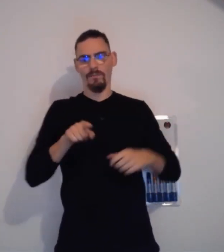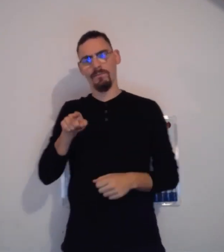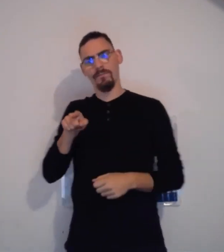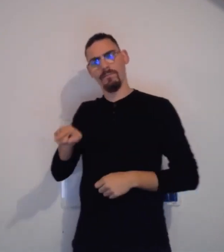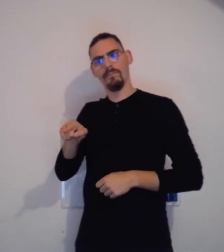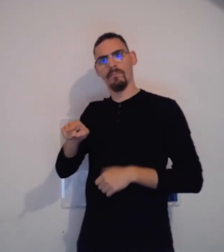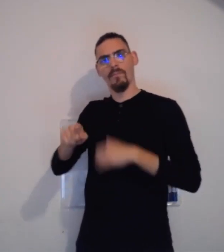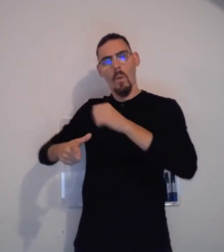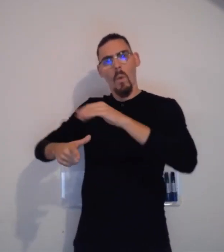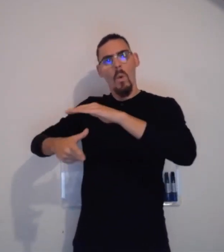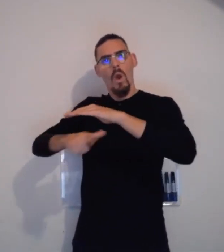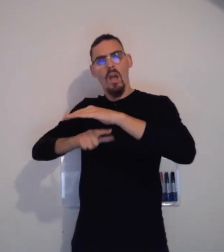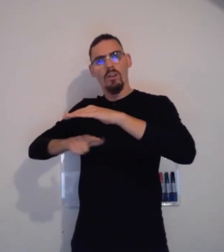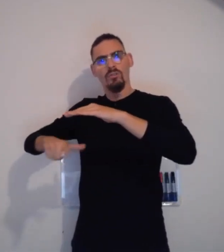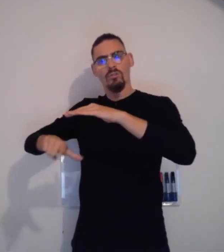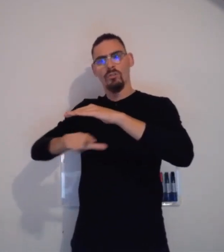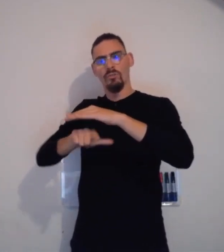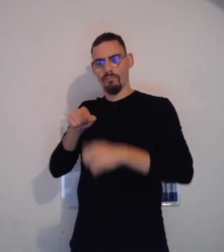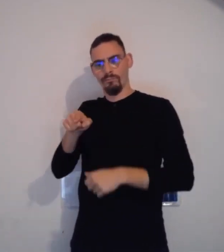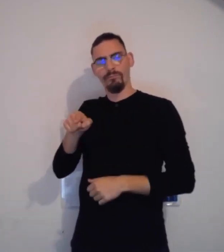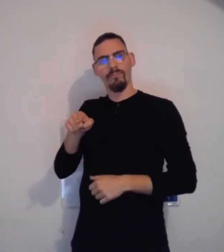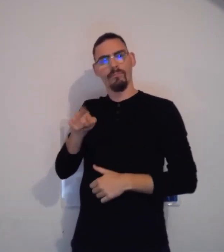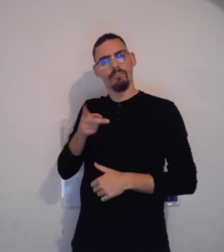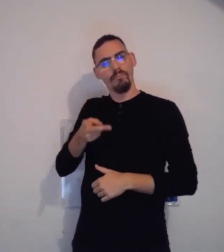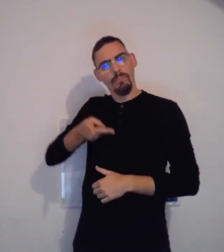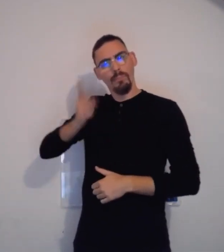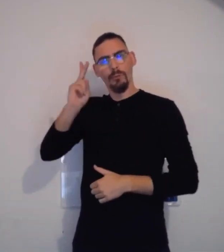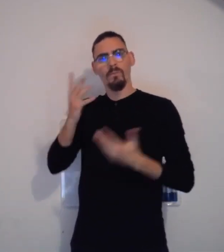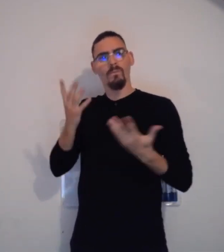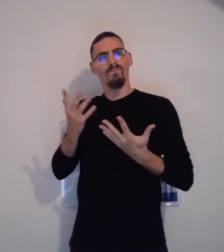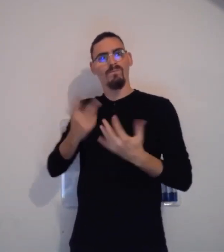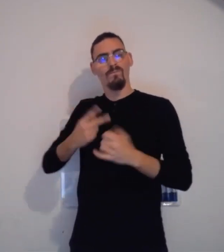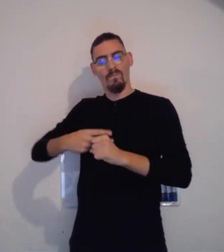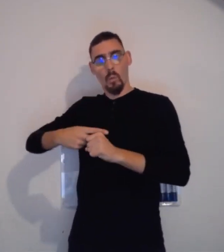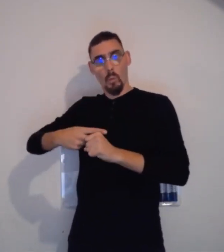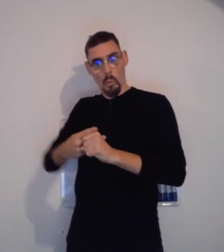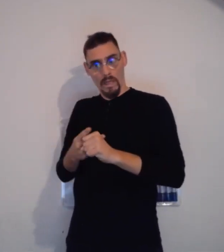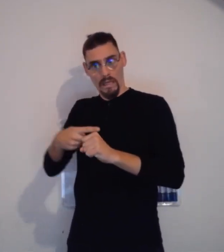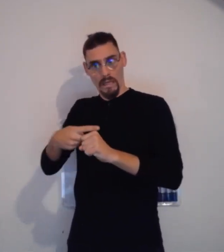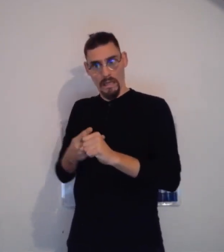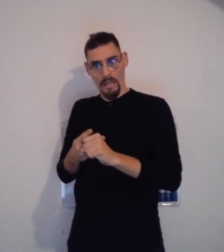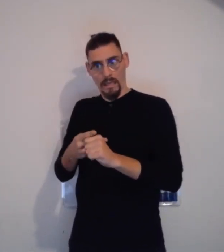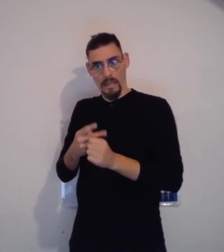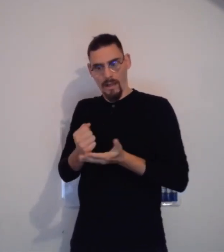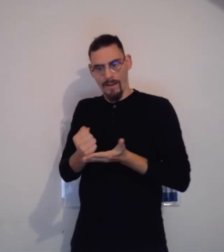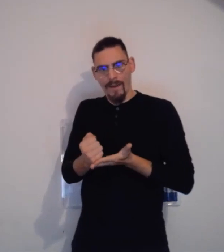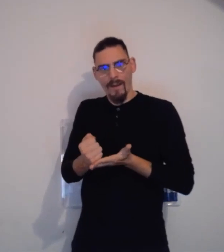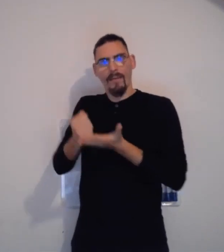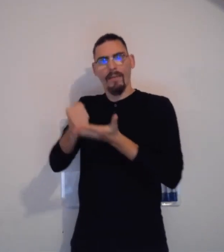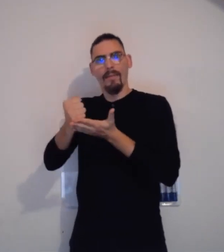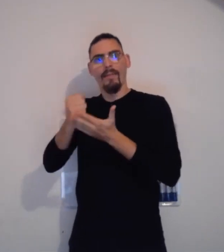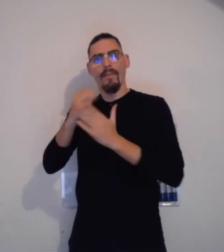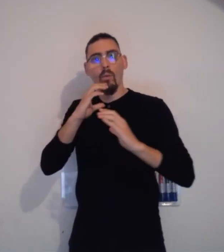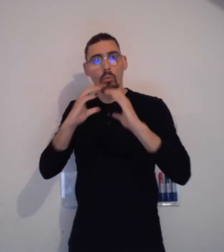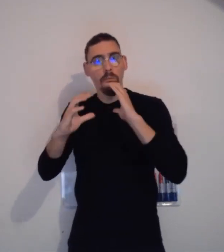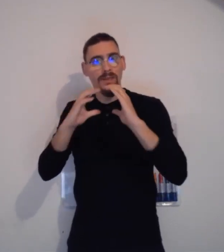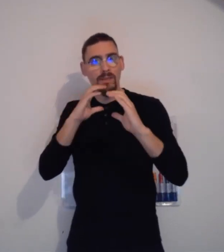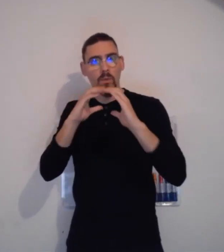C'est pour ça que nous l'appelons plutôt « langue ». Alors que finalement, un langage, en fait, on peut le définir plutôt